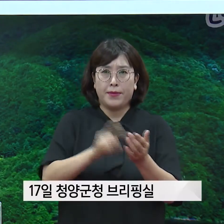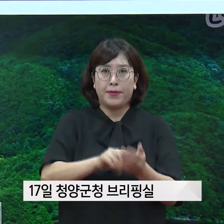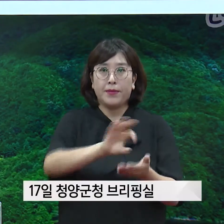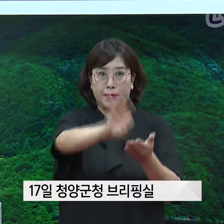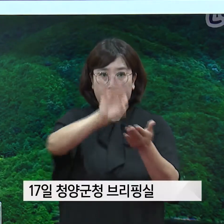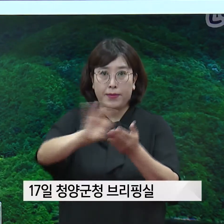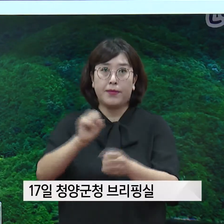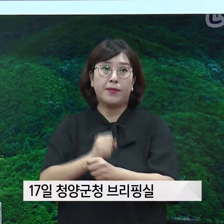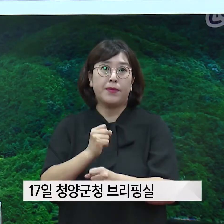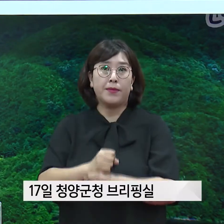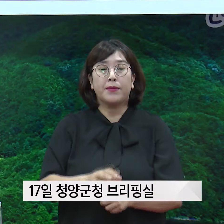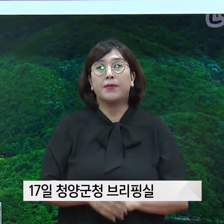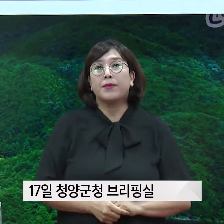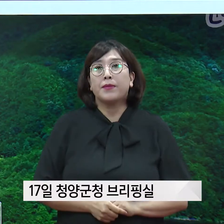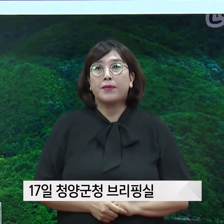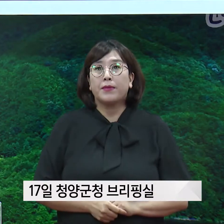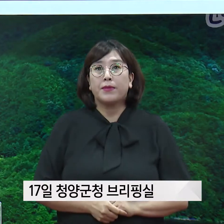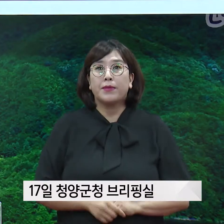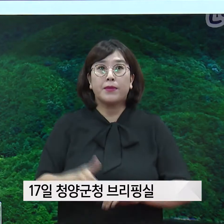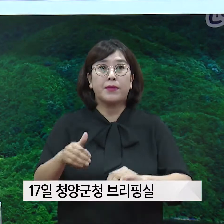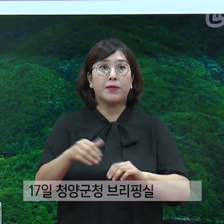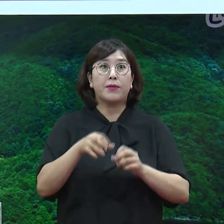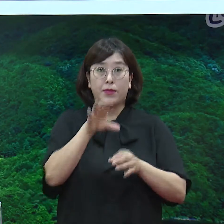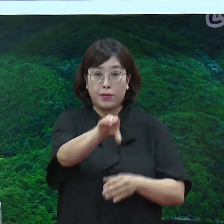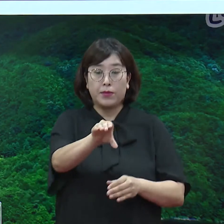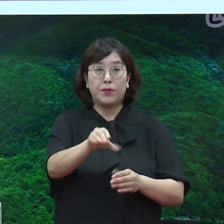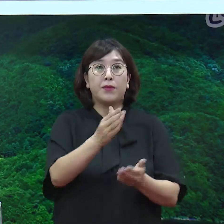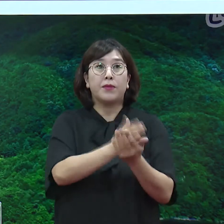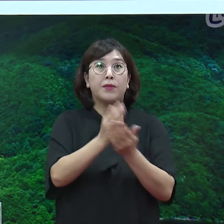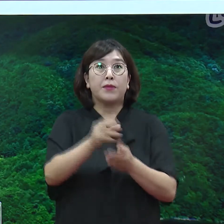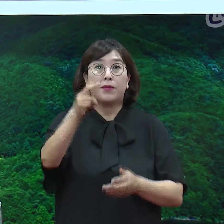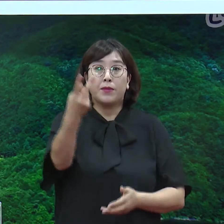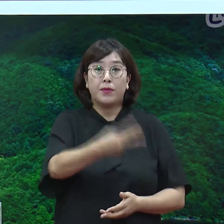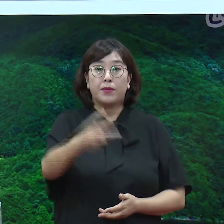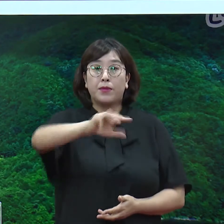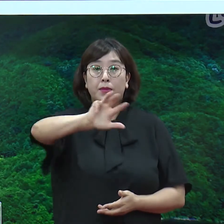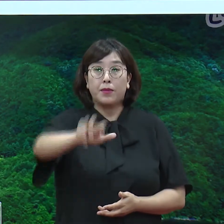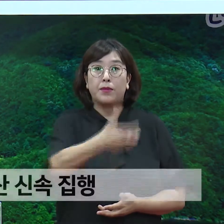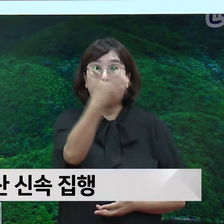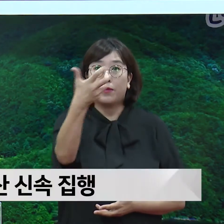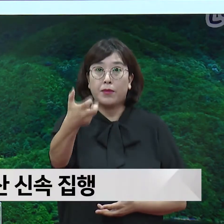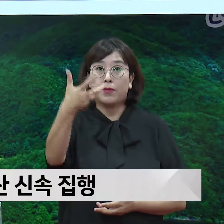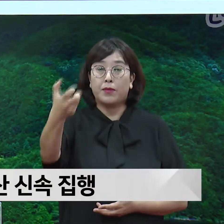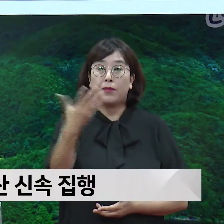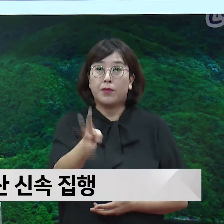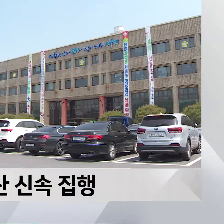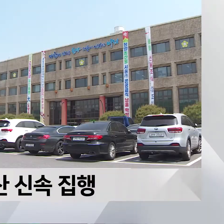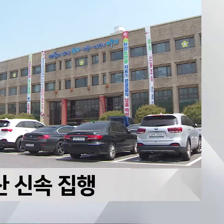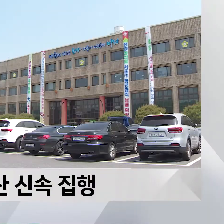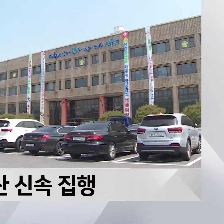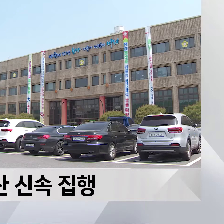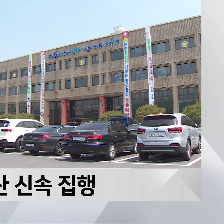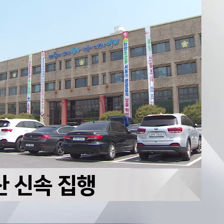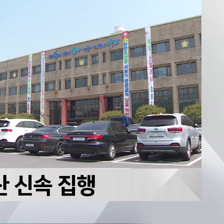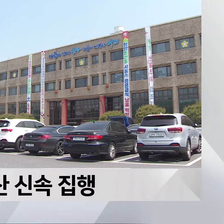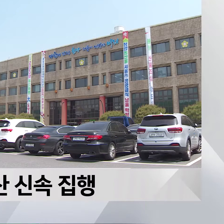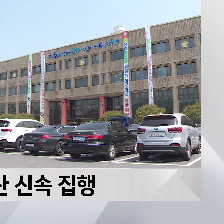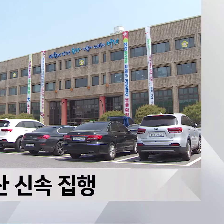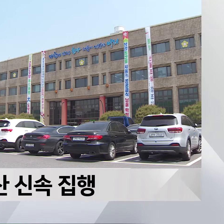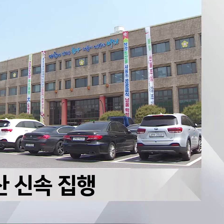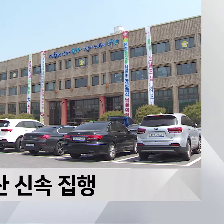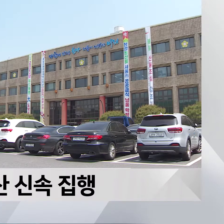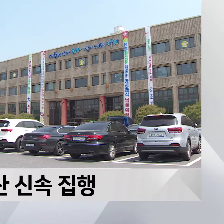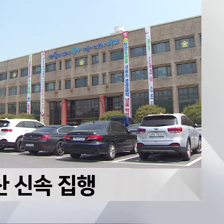활력을 되찾고자 합니다. 소비 투자 부문 총 2,877억원 중 3분기까지